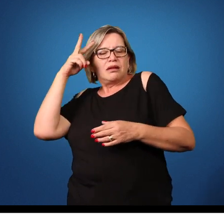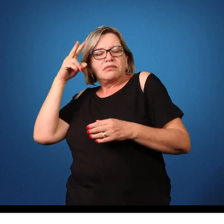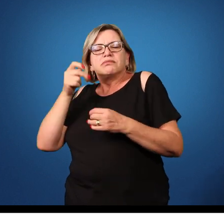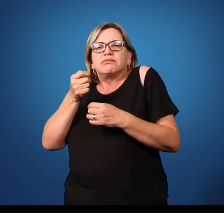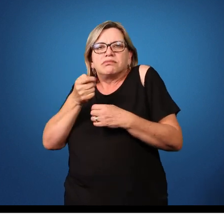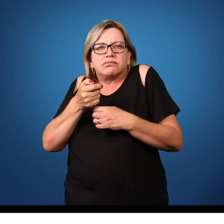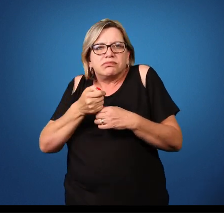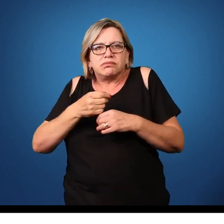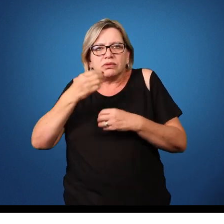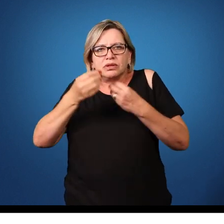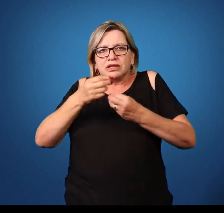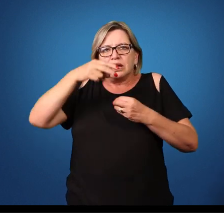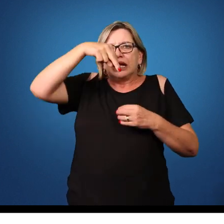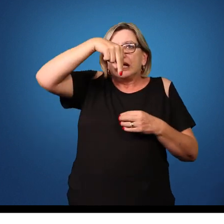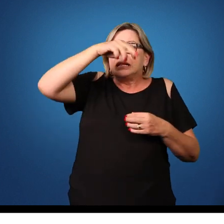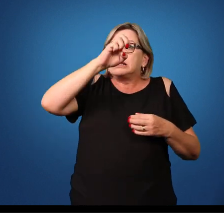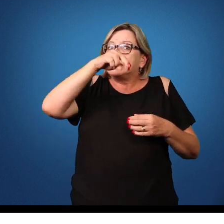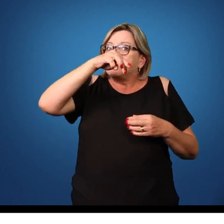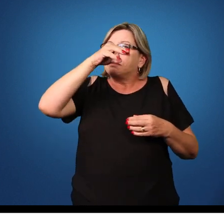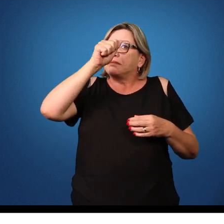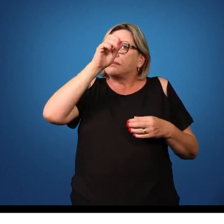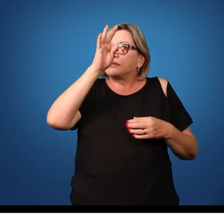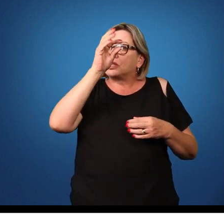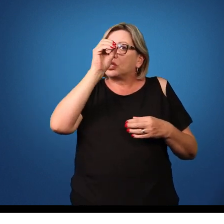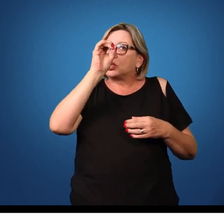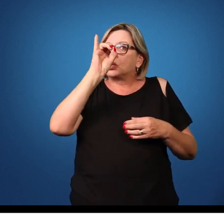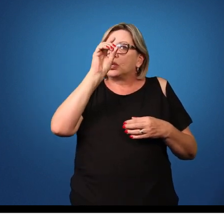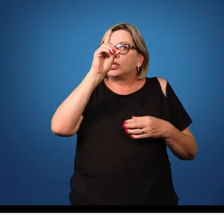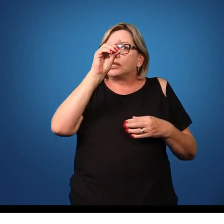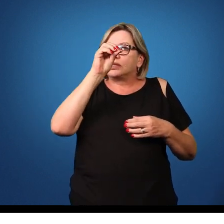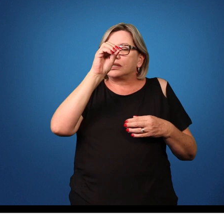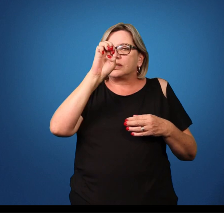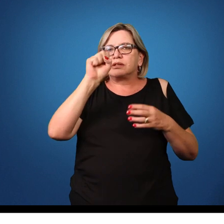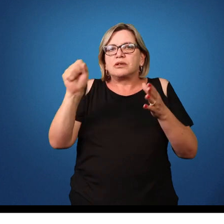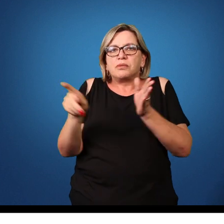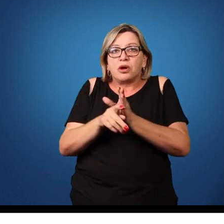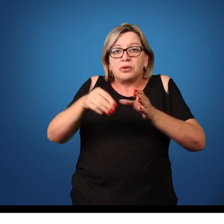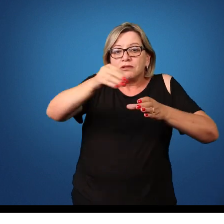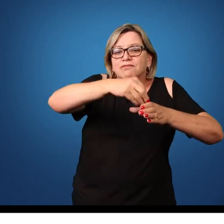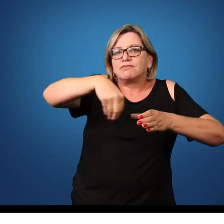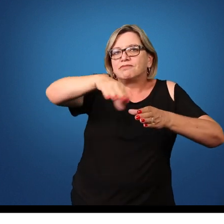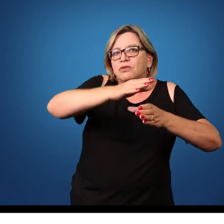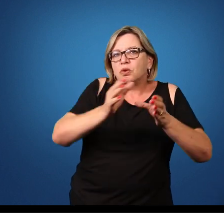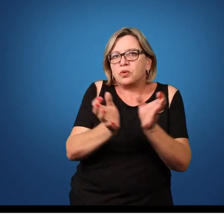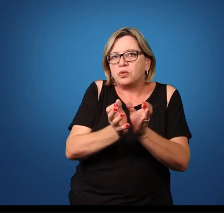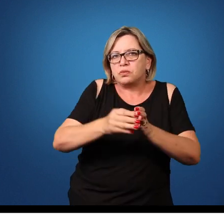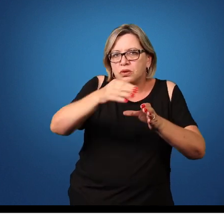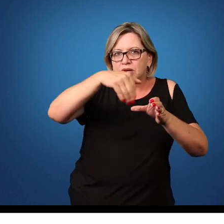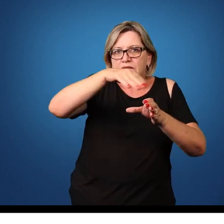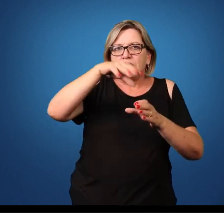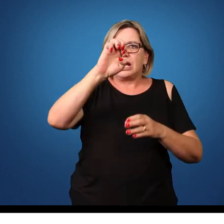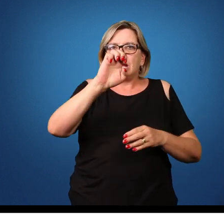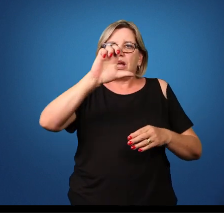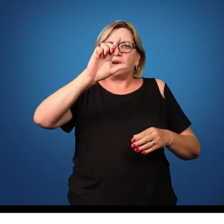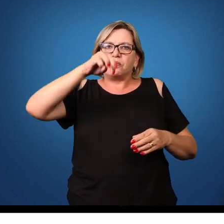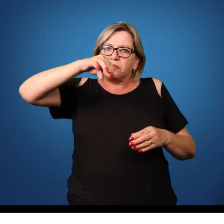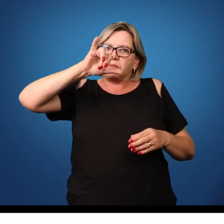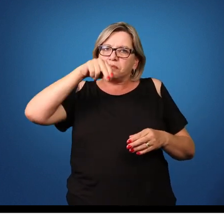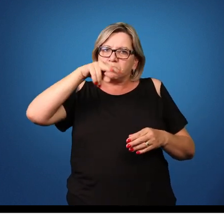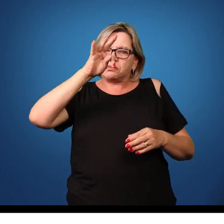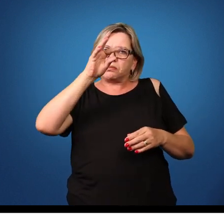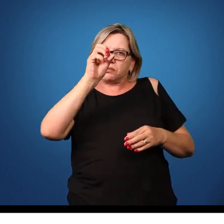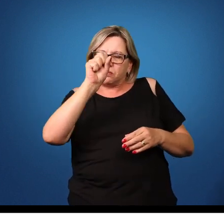os nematóides fazem parte daquele grupo dos eumintos, né? E os eumintos a gente separou aqui para o estudo de